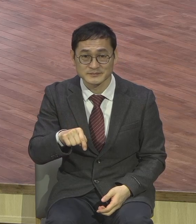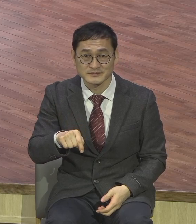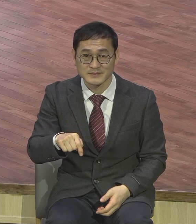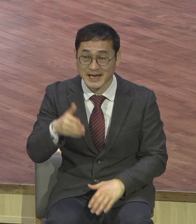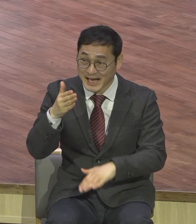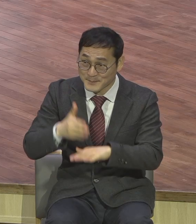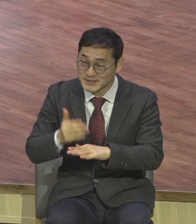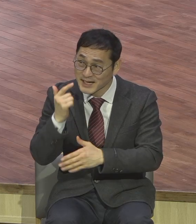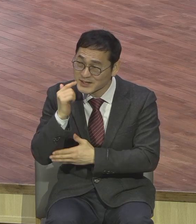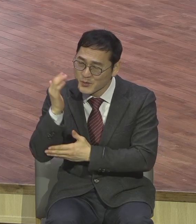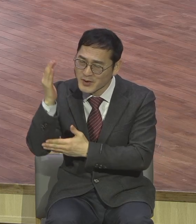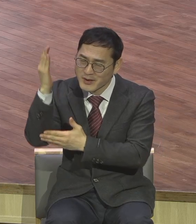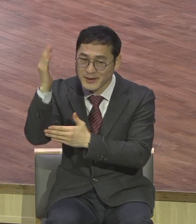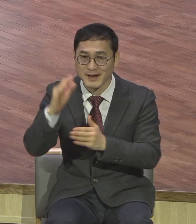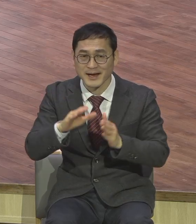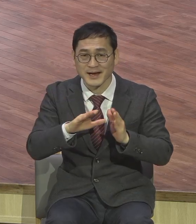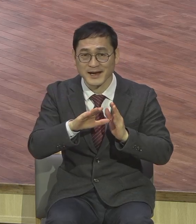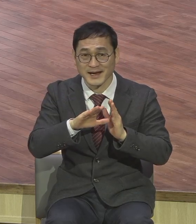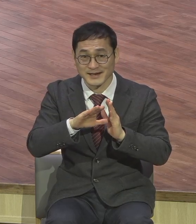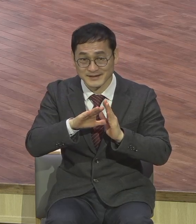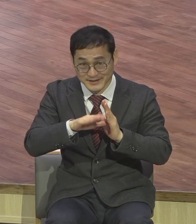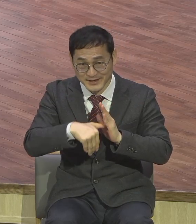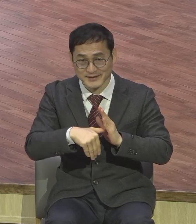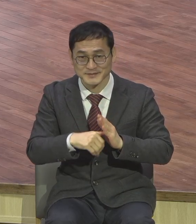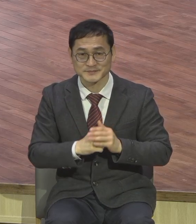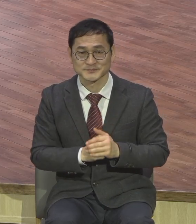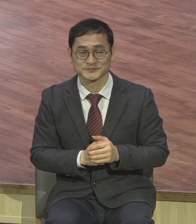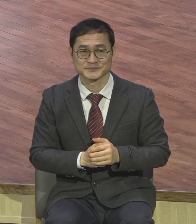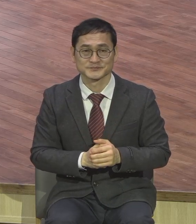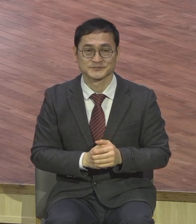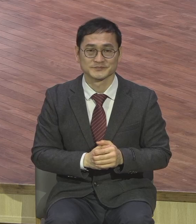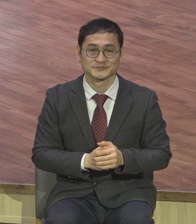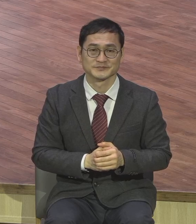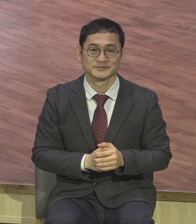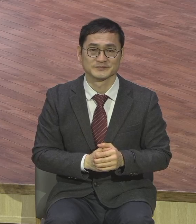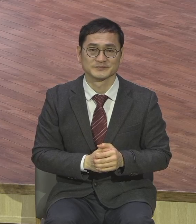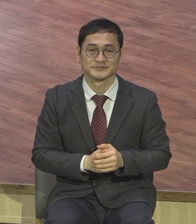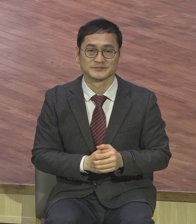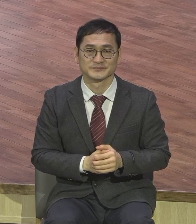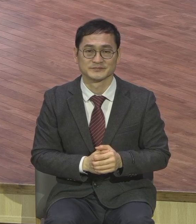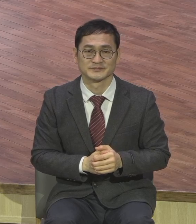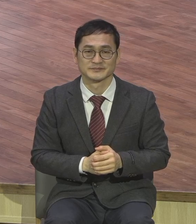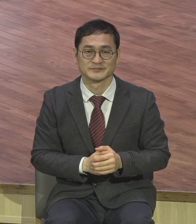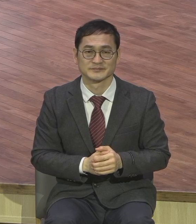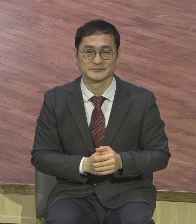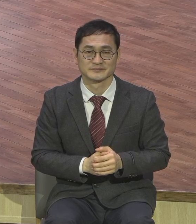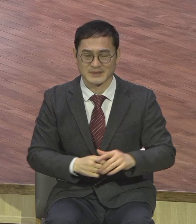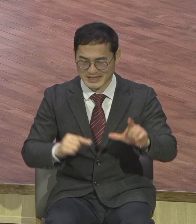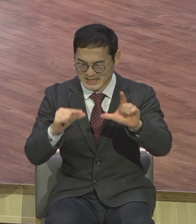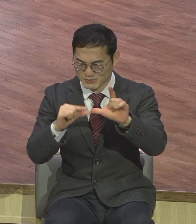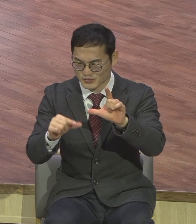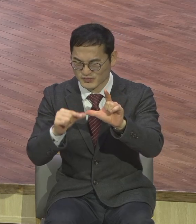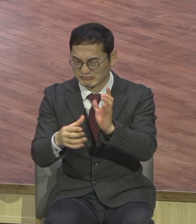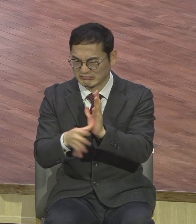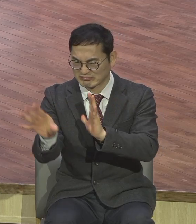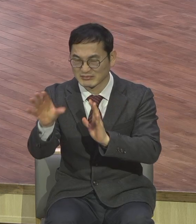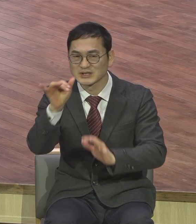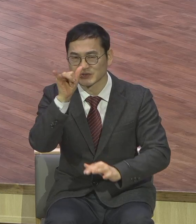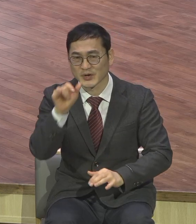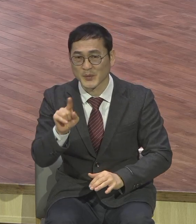순간에 그 은혜로운 자리에 그야말로 불청객들이 있었어요 불청객이 누구냐 율법 체질